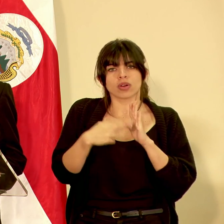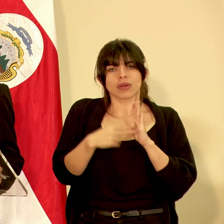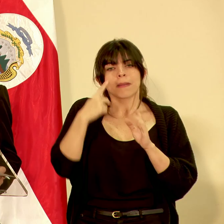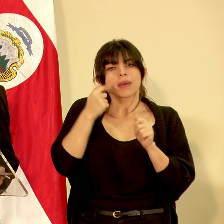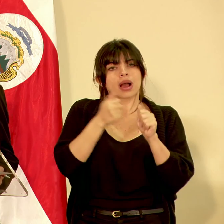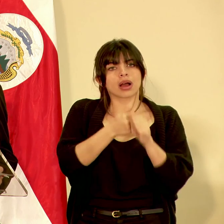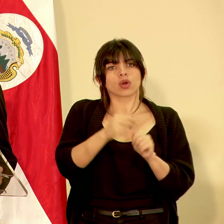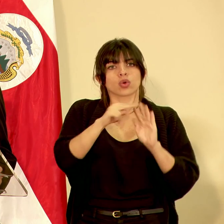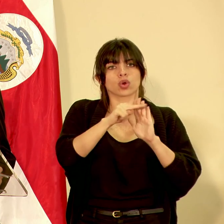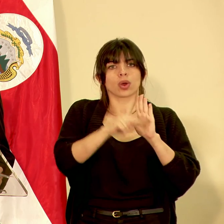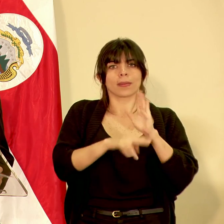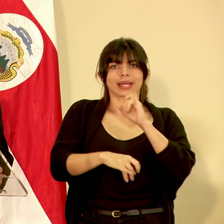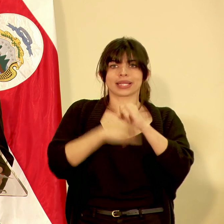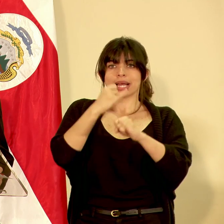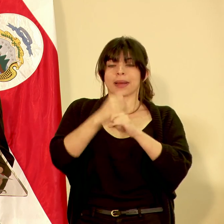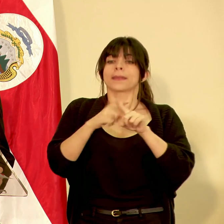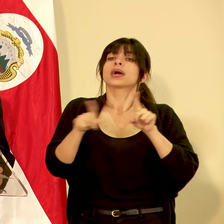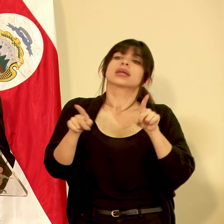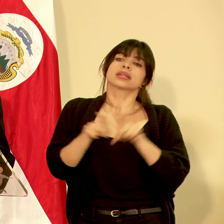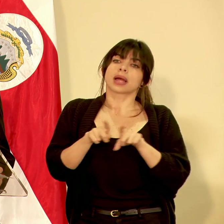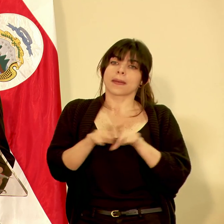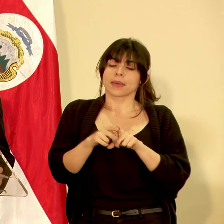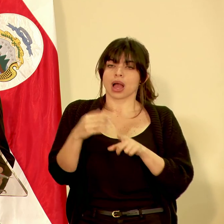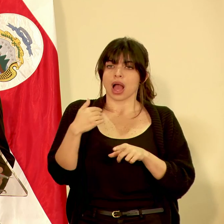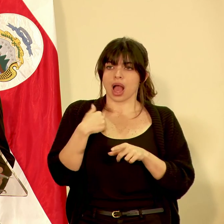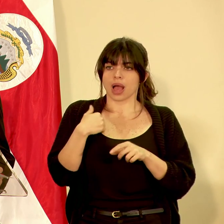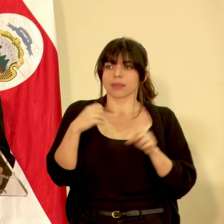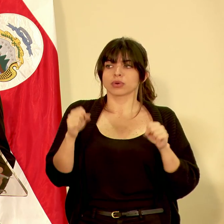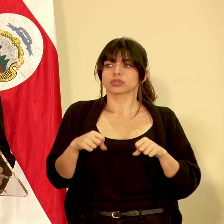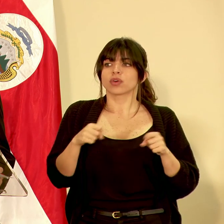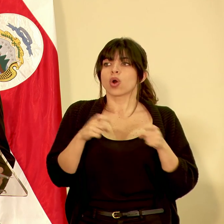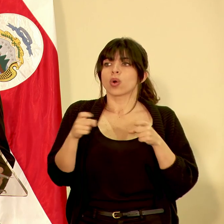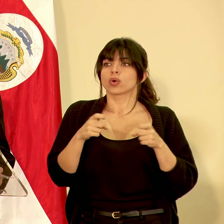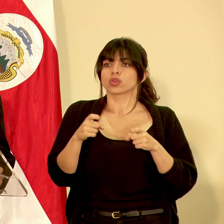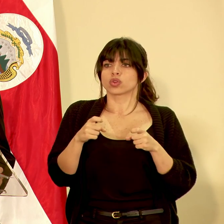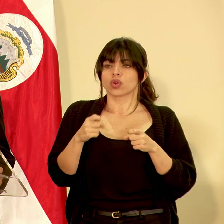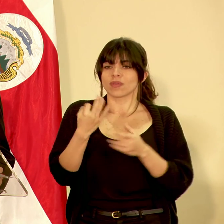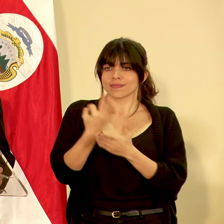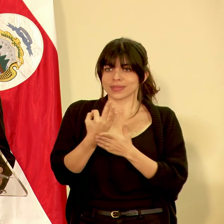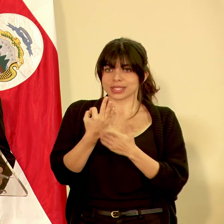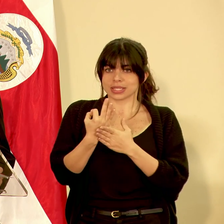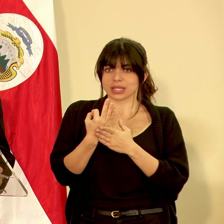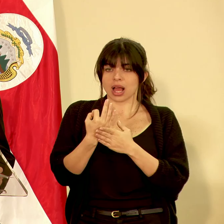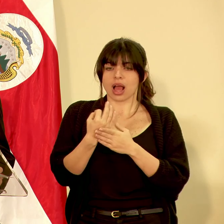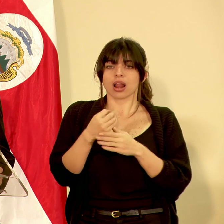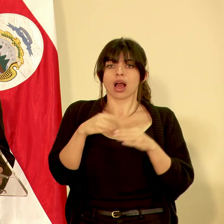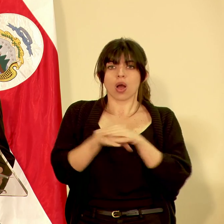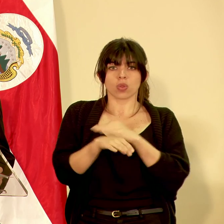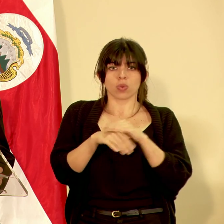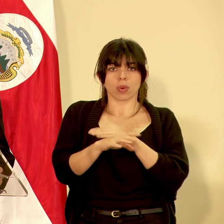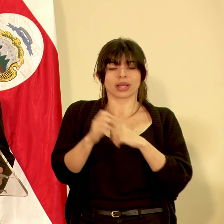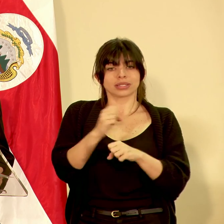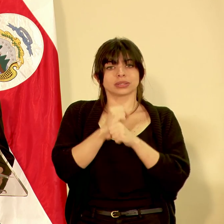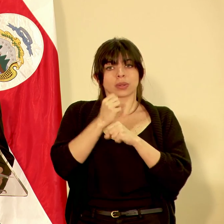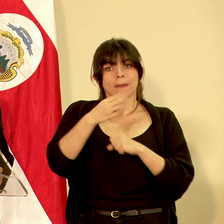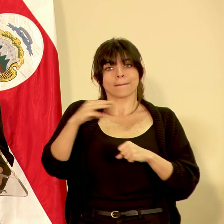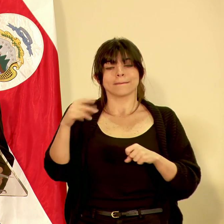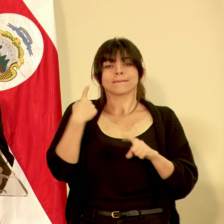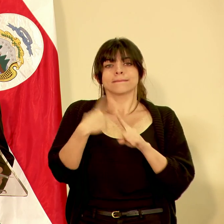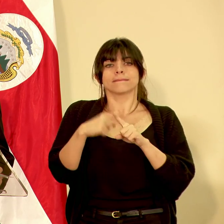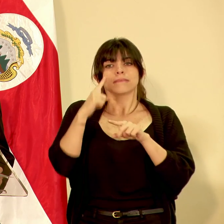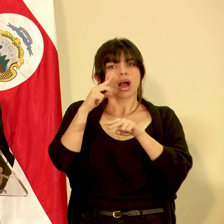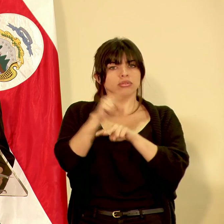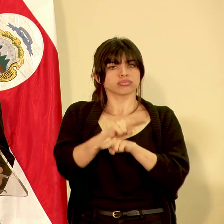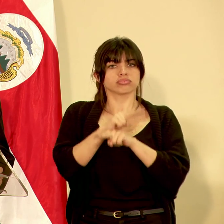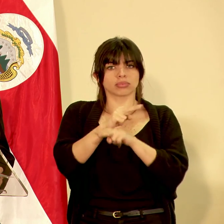normativa internacional pero además tiene alcances en el control fiscal aduanero la seguridad marítima y la verificación